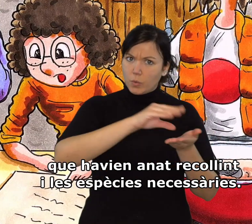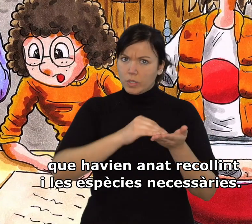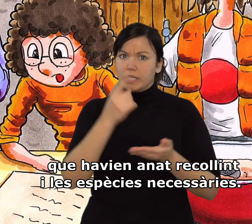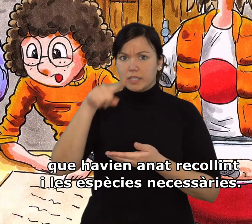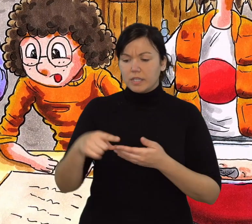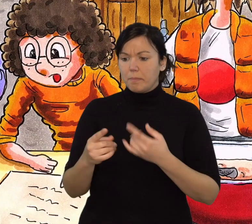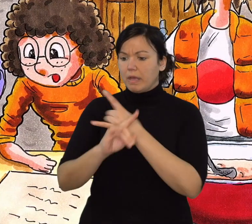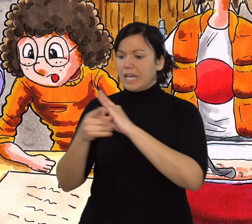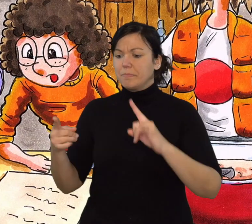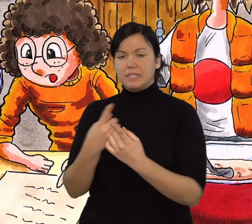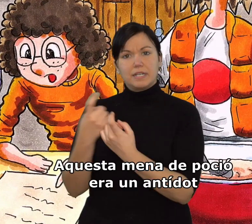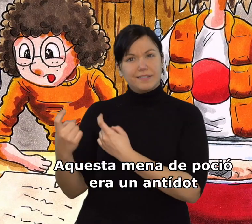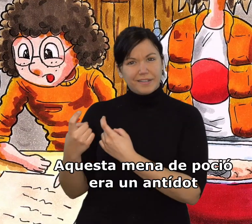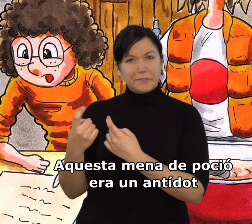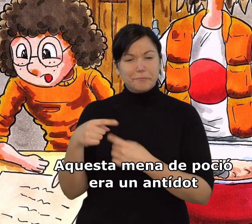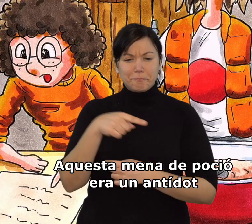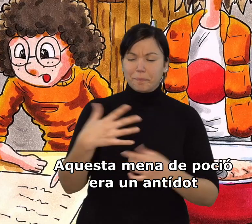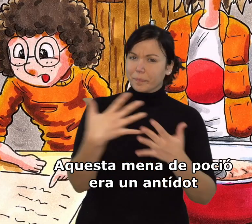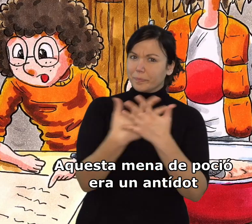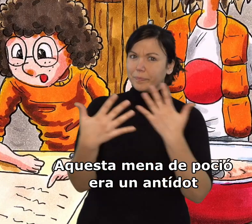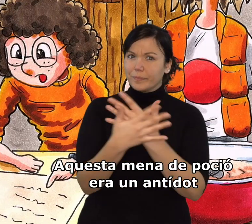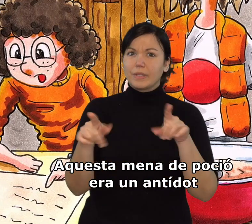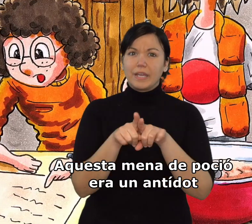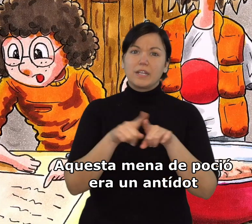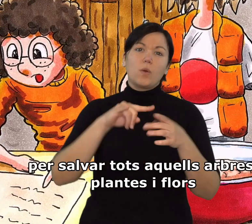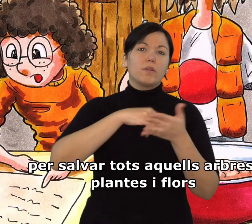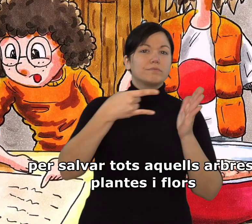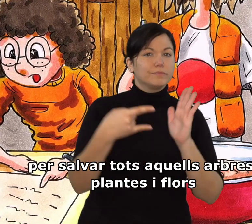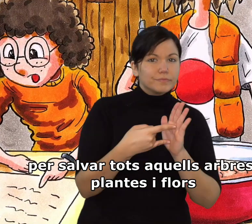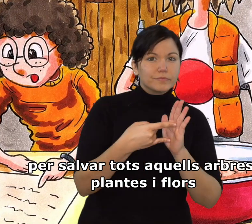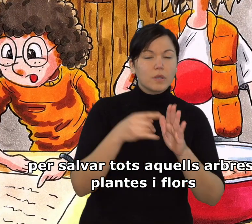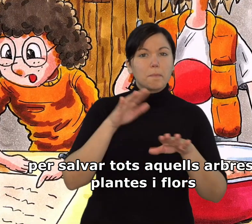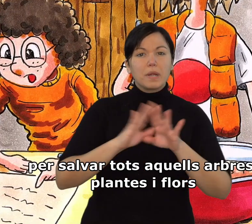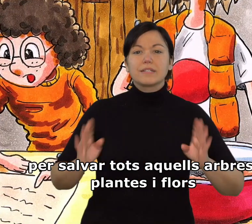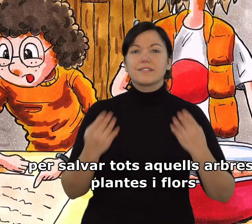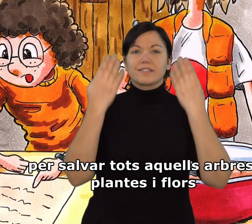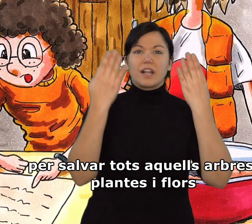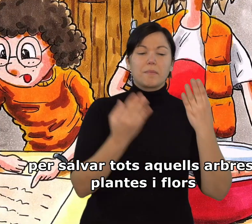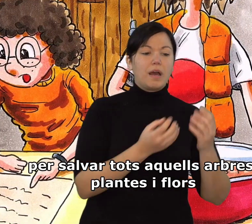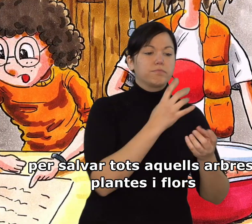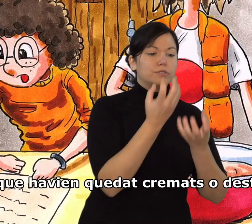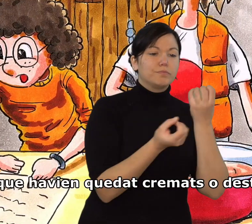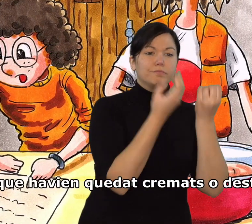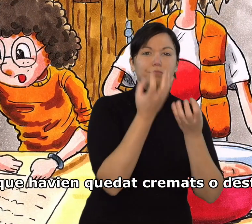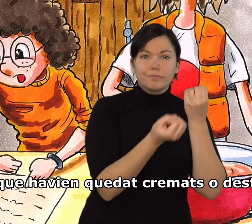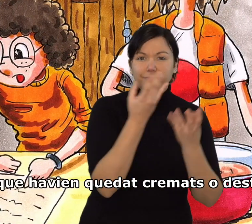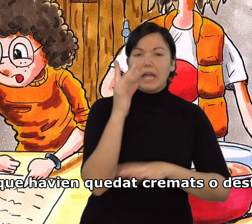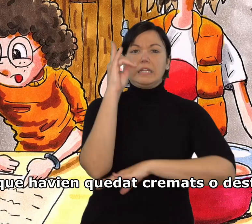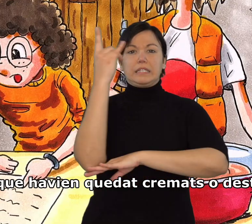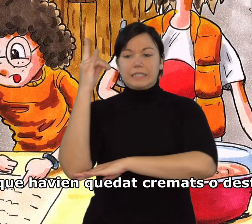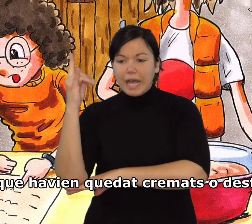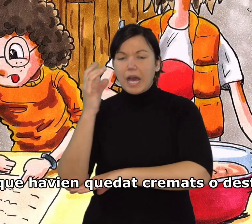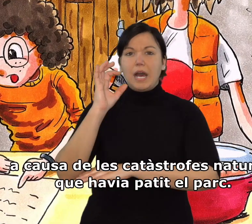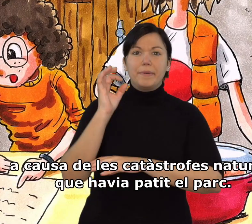necessàries. Aquesta mena de poció era un antídot per salvar tots aquells arbres, plantes i flors que havien quedat